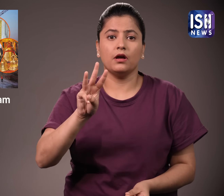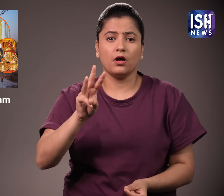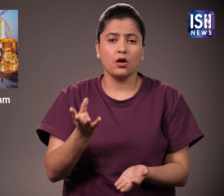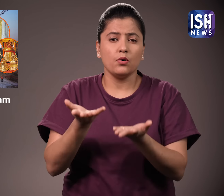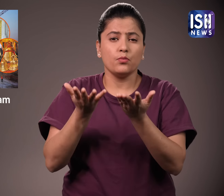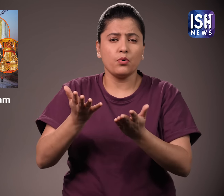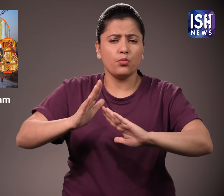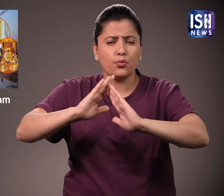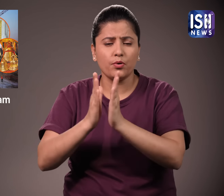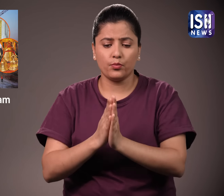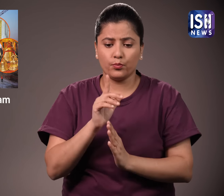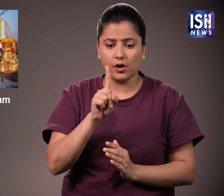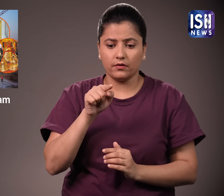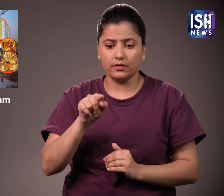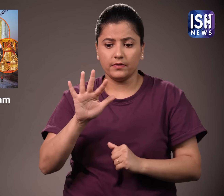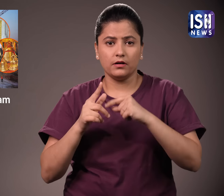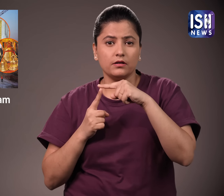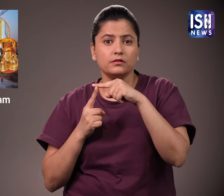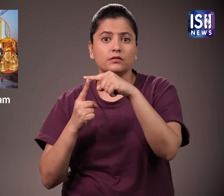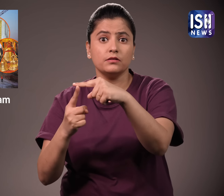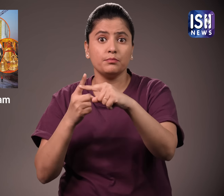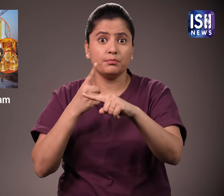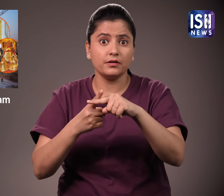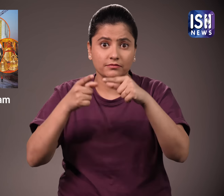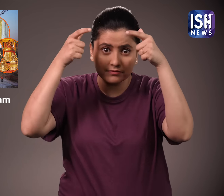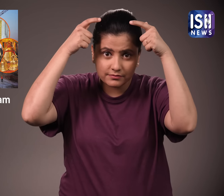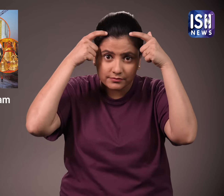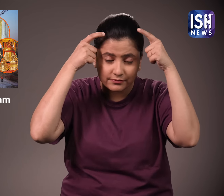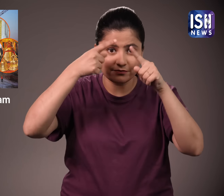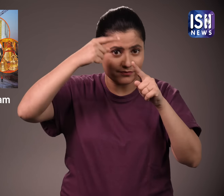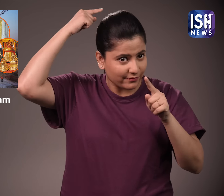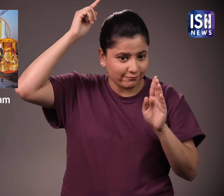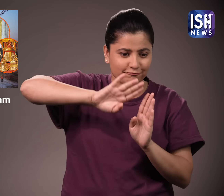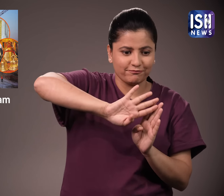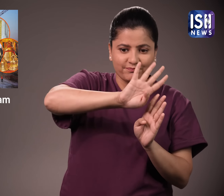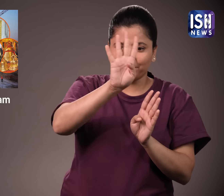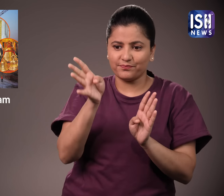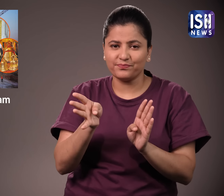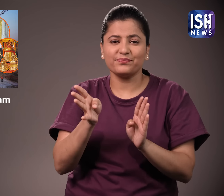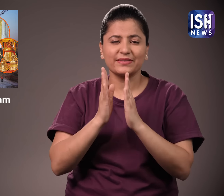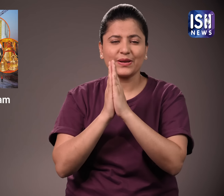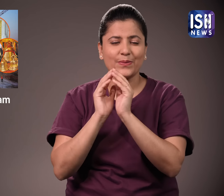वजन करीब डेड़ टन है इसमें एक छोटा सा मुकुट और एक प्रभा मंदल है